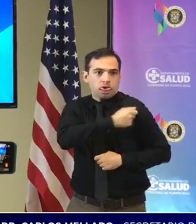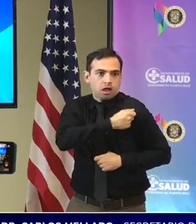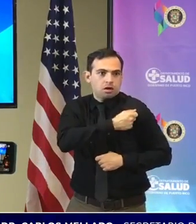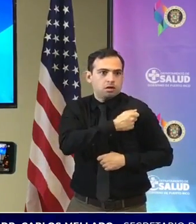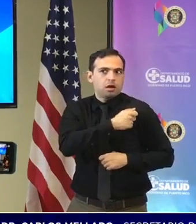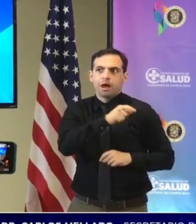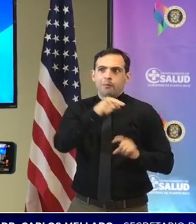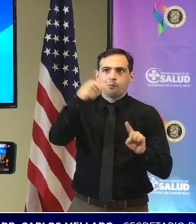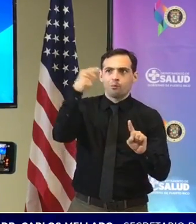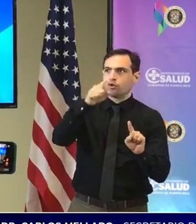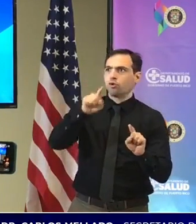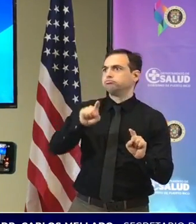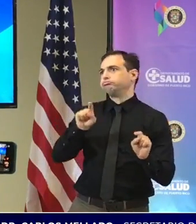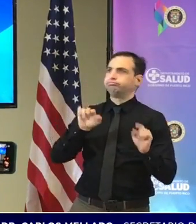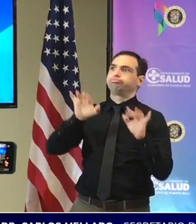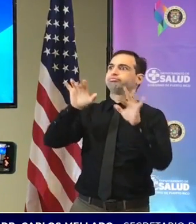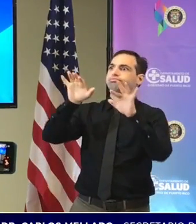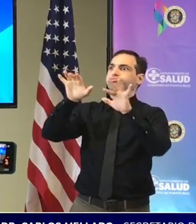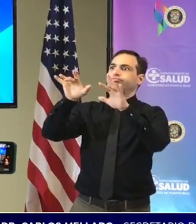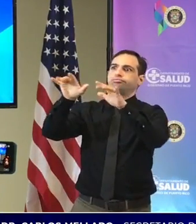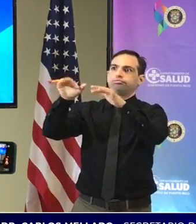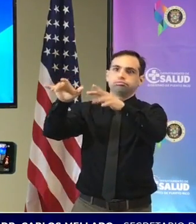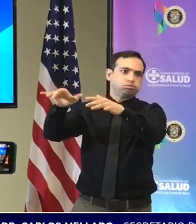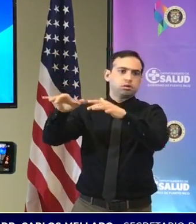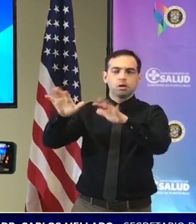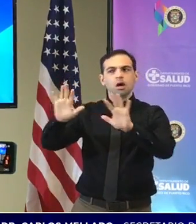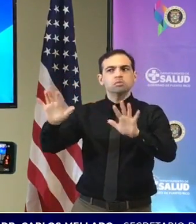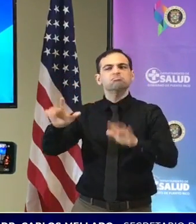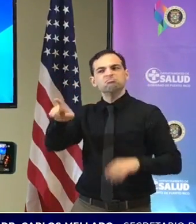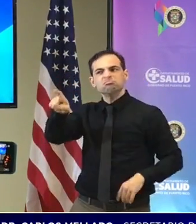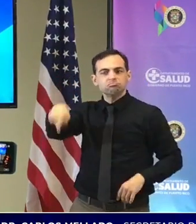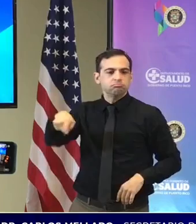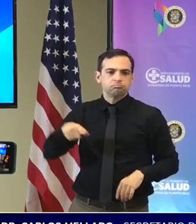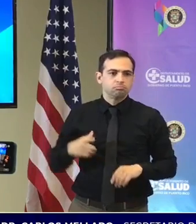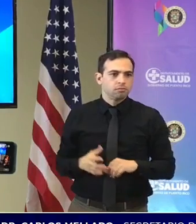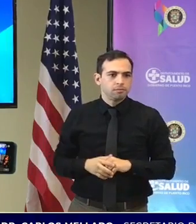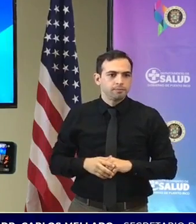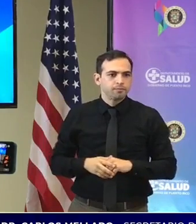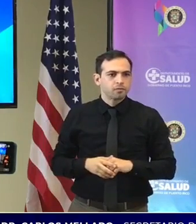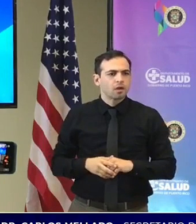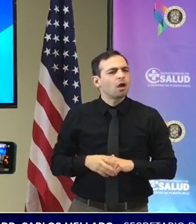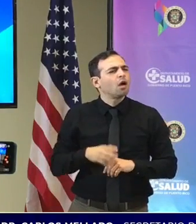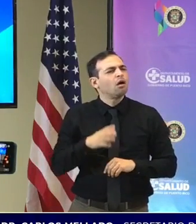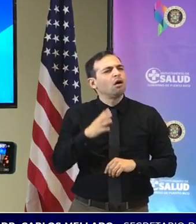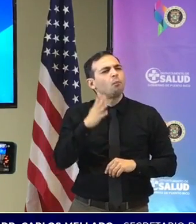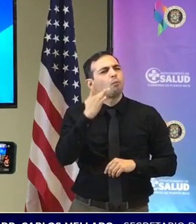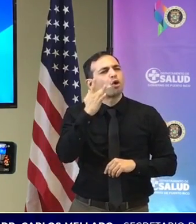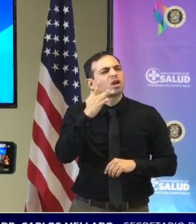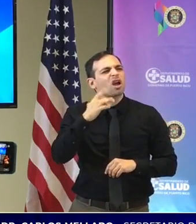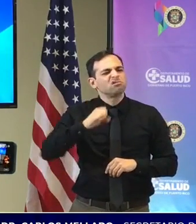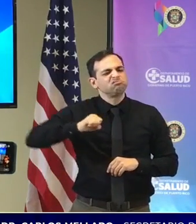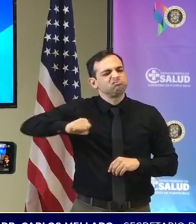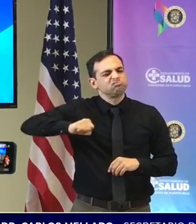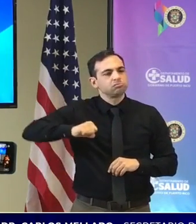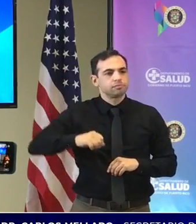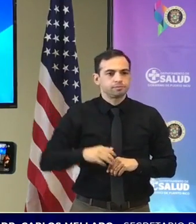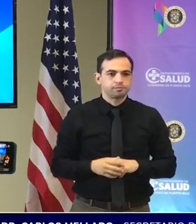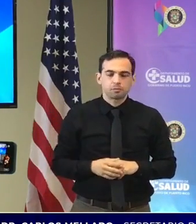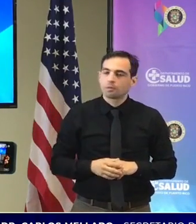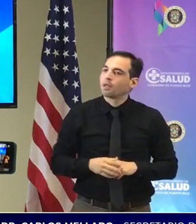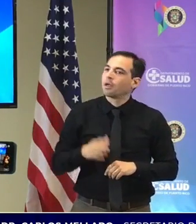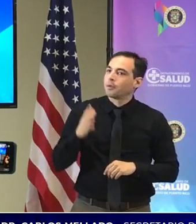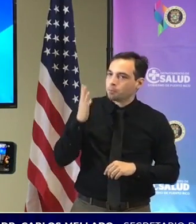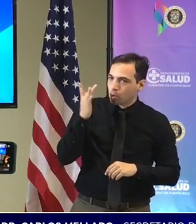sería como la manera más fácil de avanzar esa vacunación o sea porque la resistencia mira te voy a explicar porque todavía el CDC no